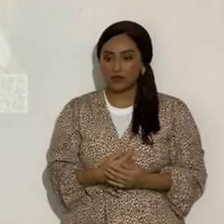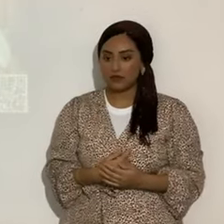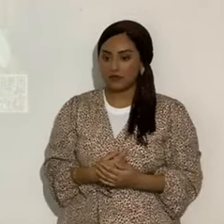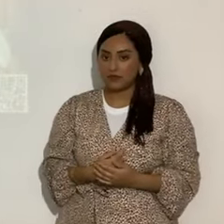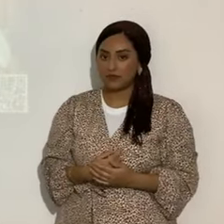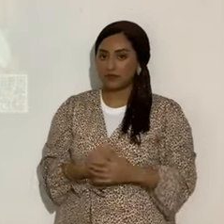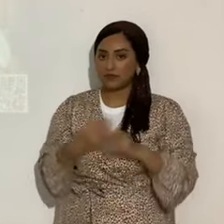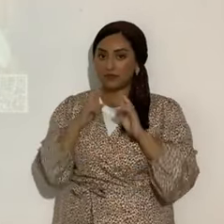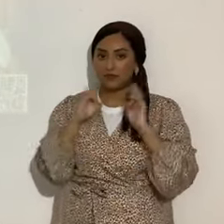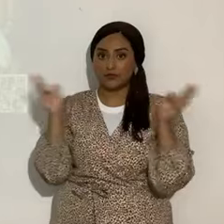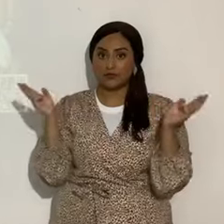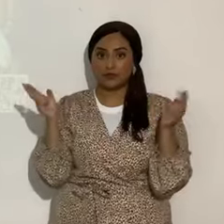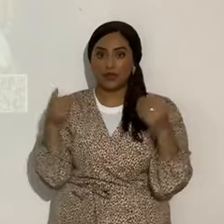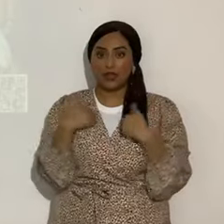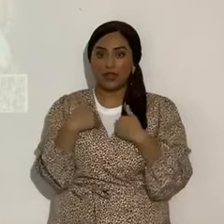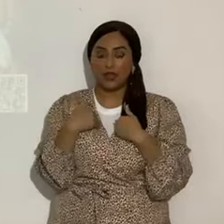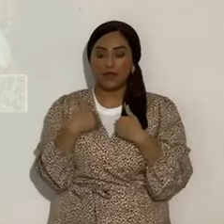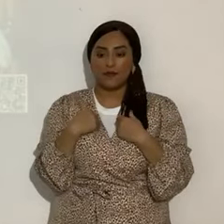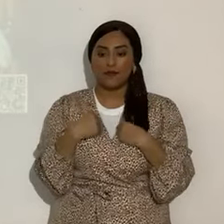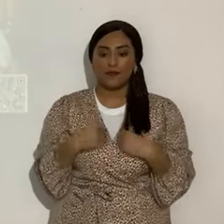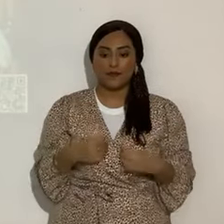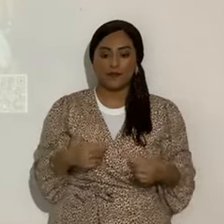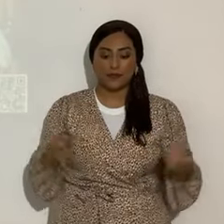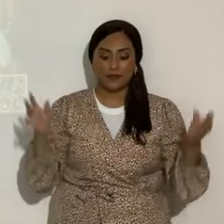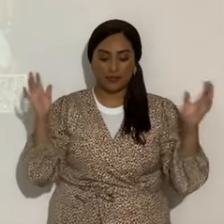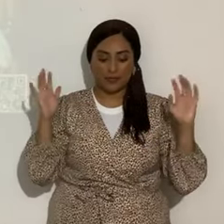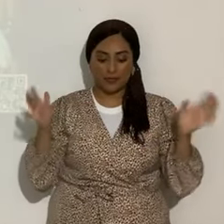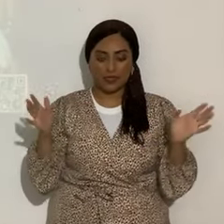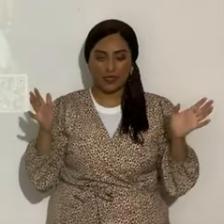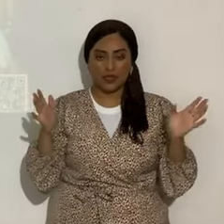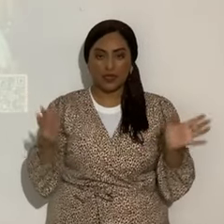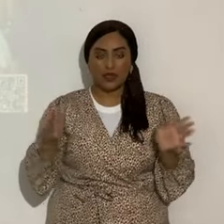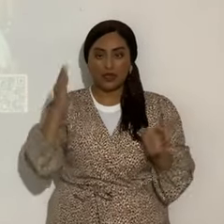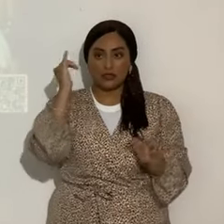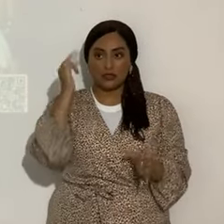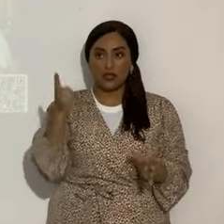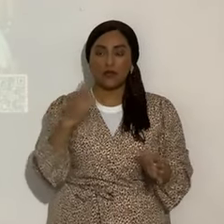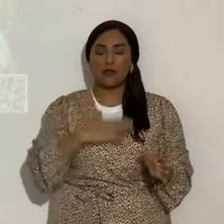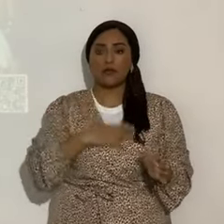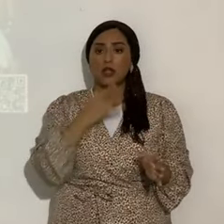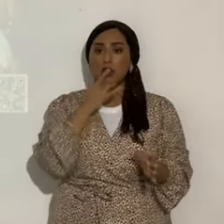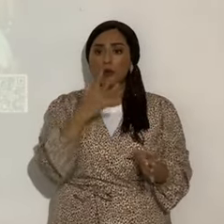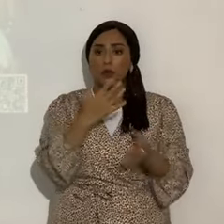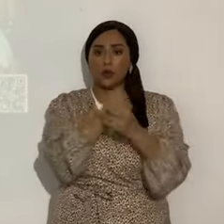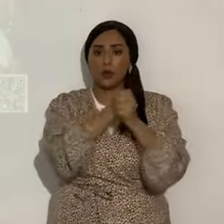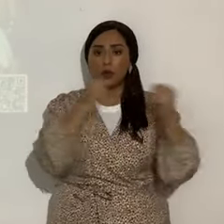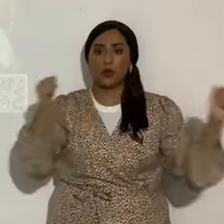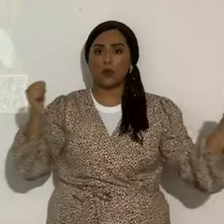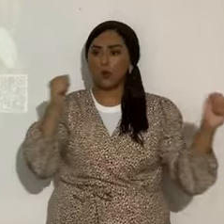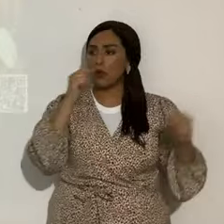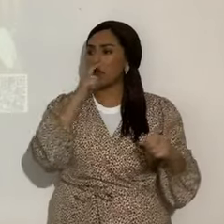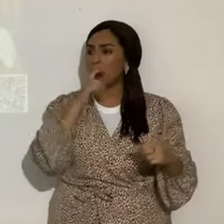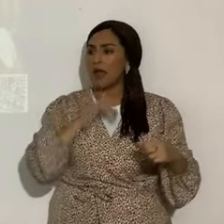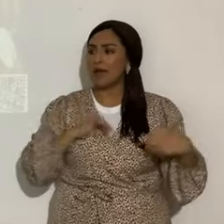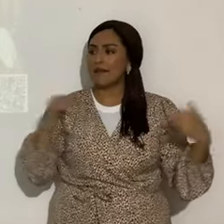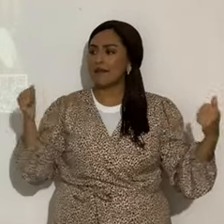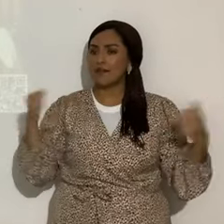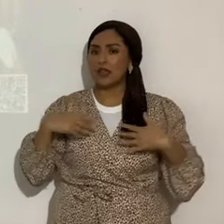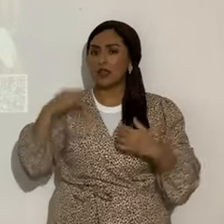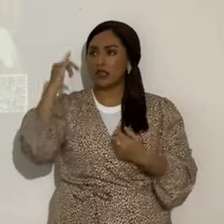¿Ya lo tienen? Perfecto. Homén. Yahweh es mi luz y mi salvación. ¿De quién temeré? Yahweh es la fortaleza